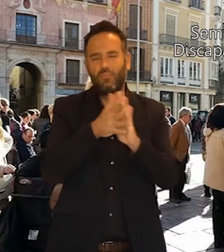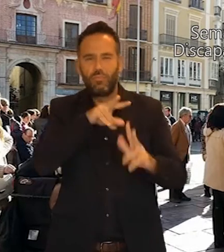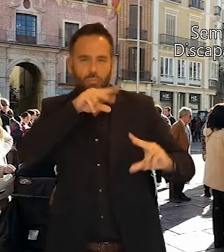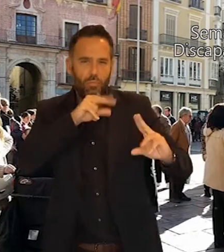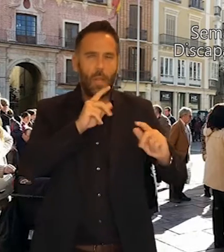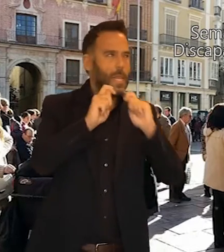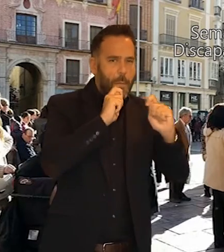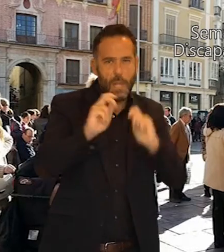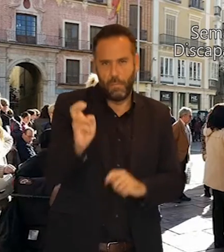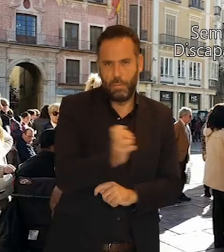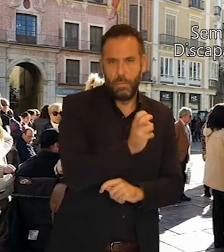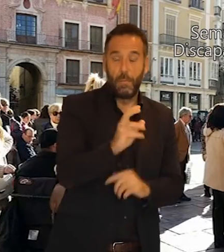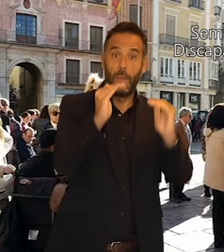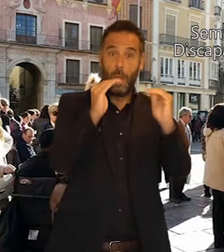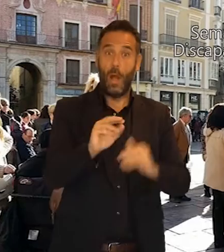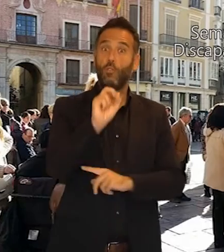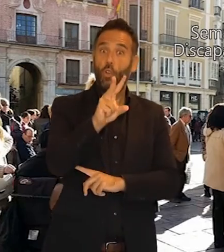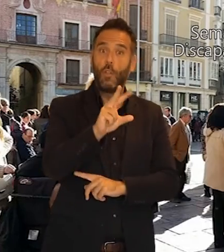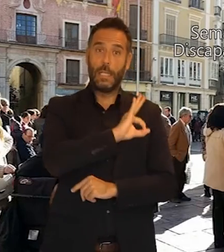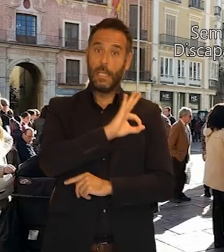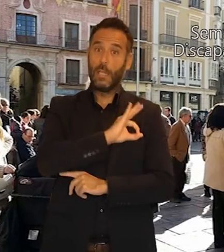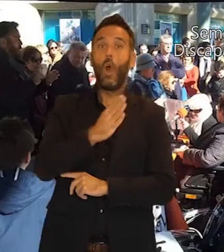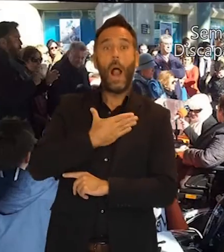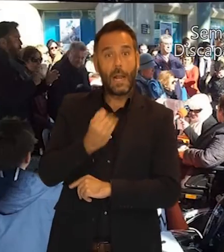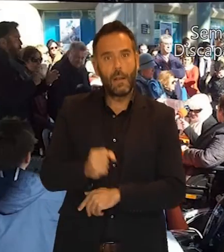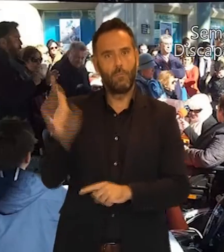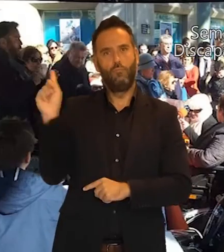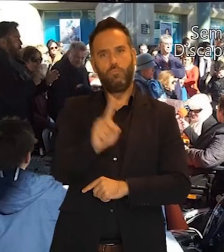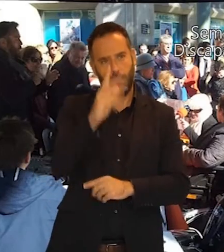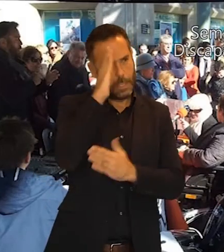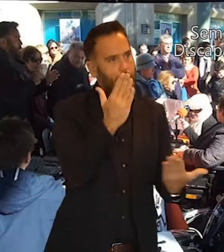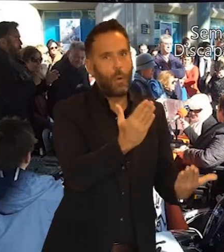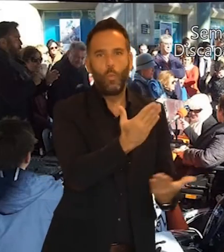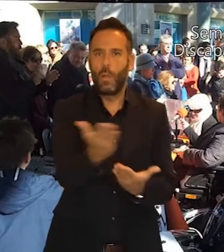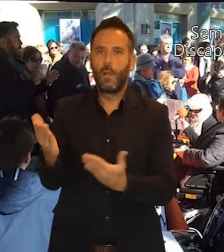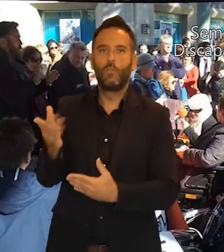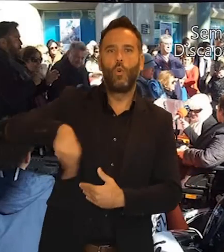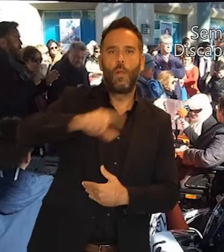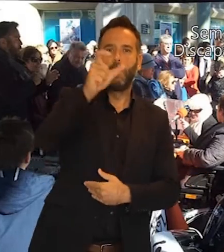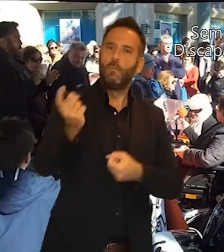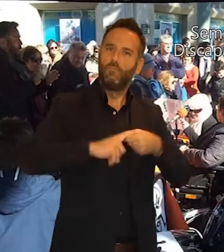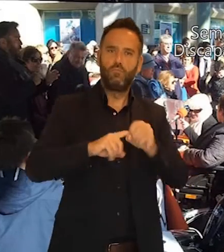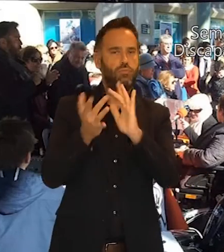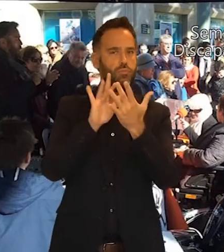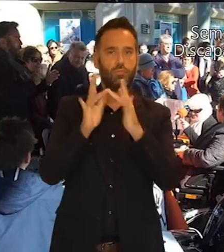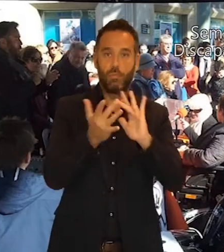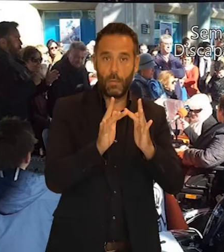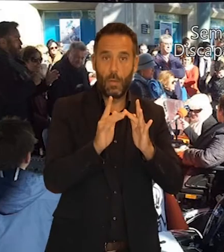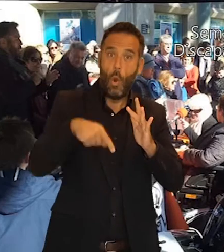y retransmisión del programa La Ola, de la radio Onda Colón. A las 12,